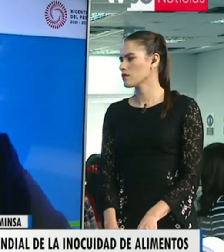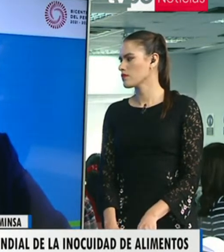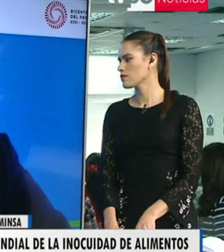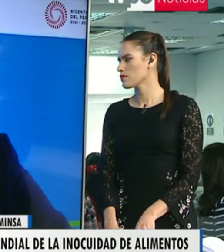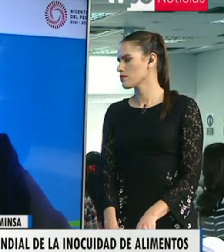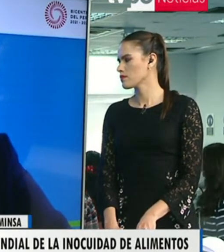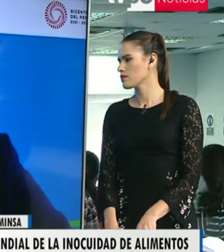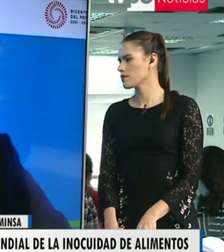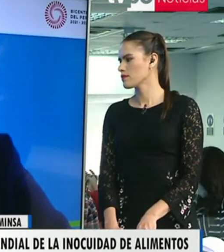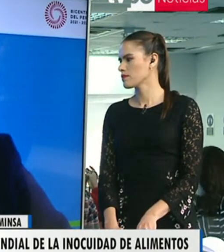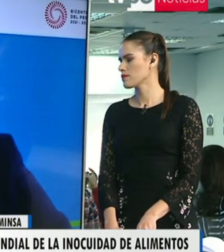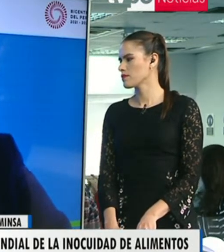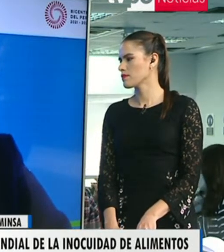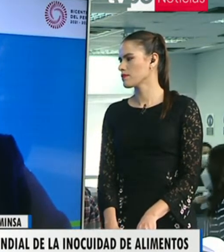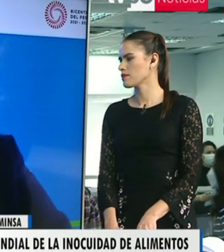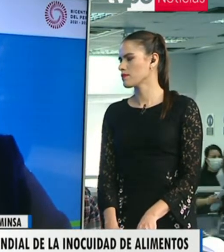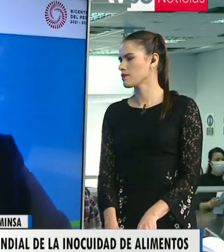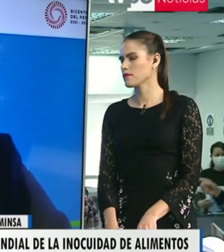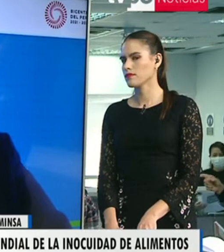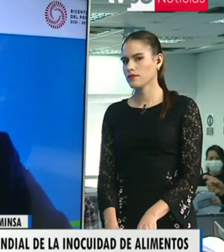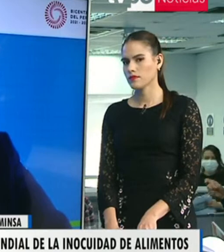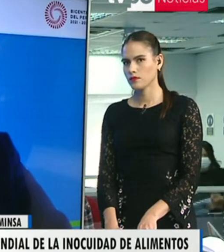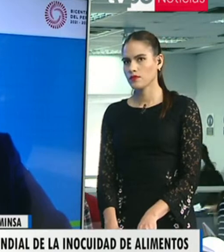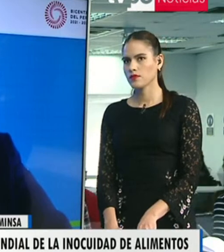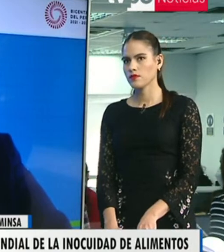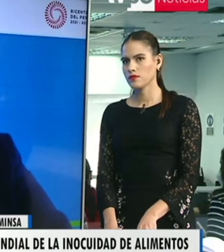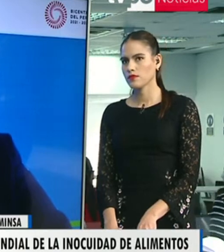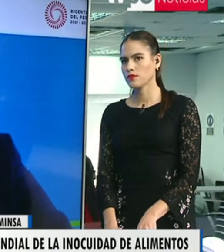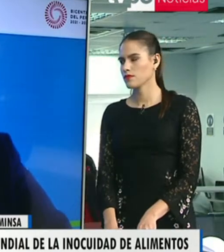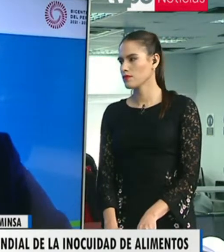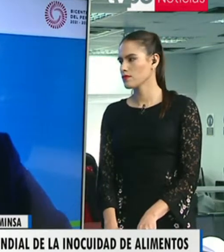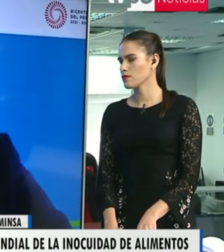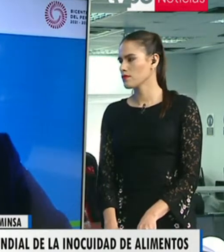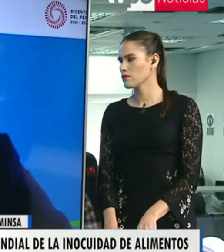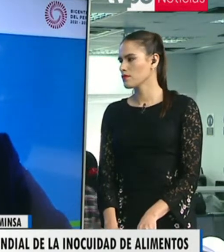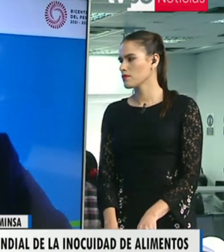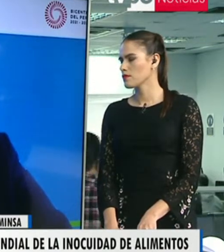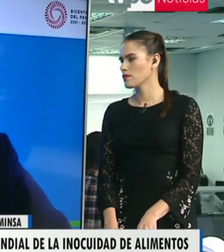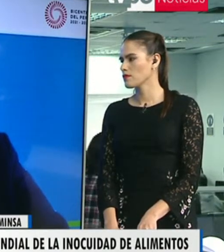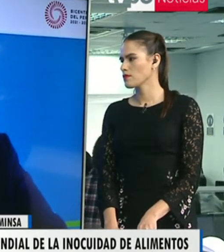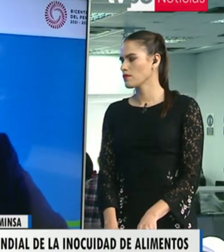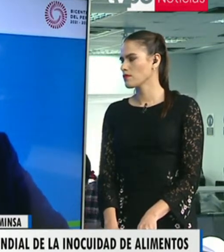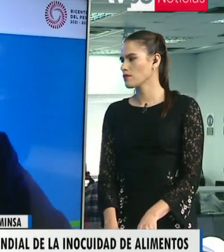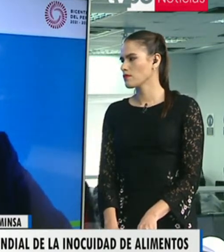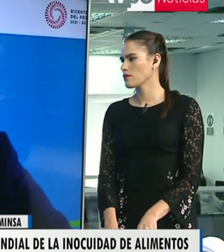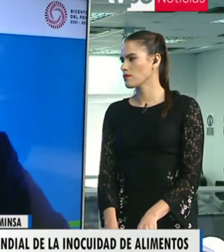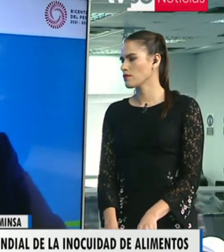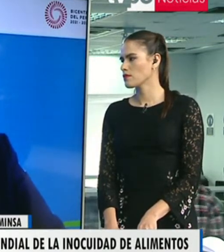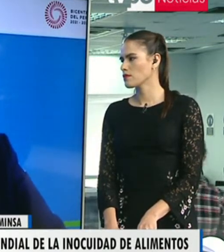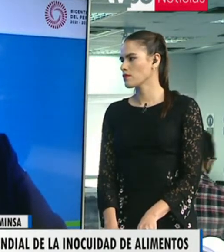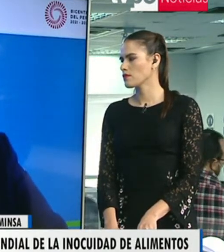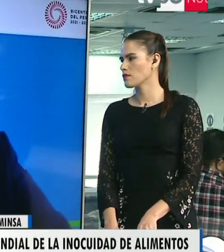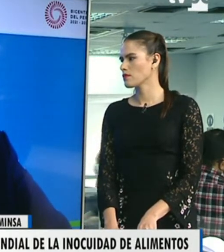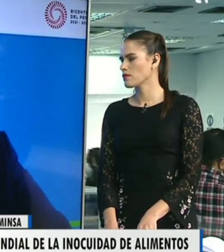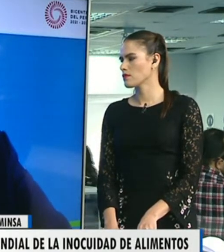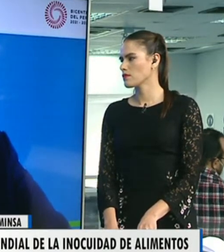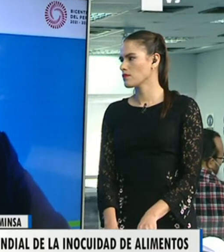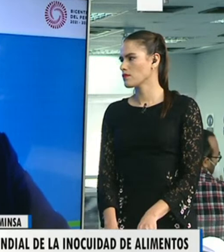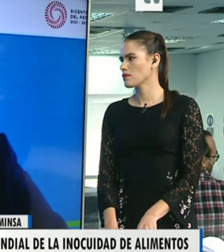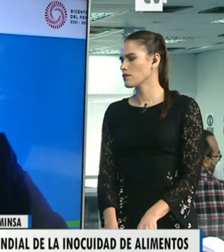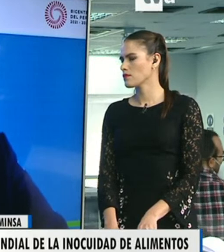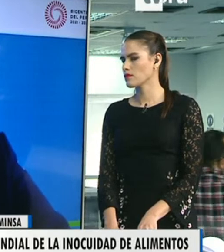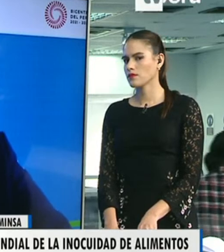la población en general puede copiar este código, ponerlo en el buscador y ver si la empresa existe, si está autorizada,